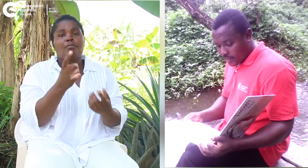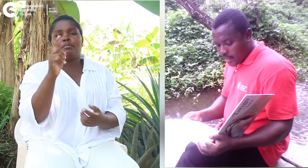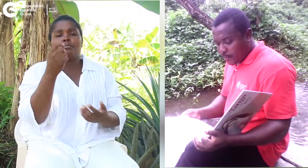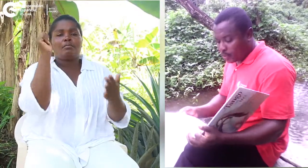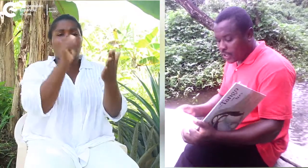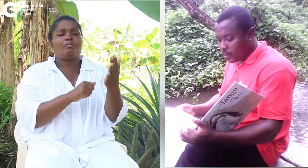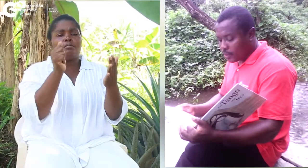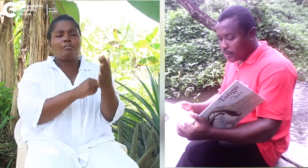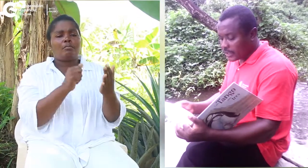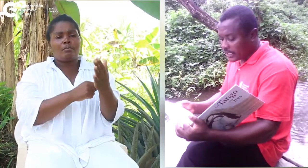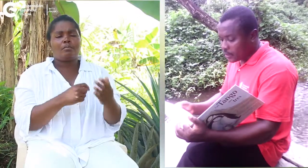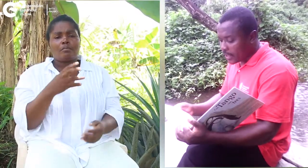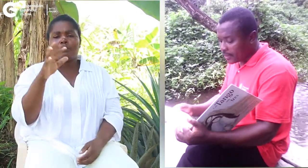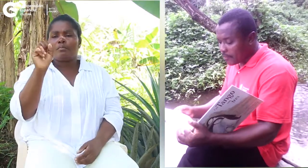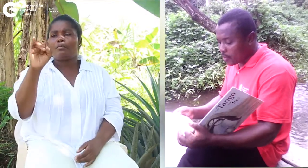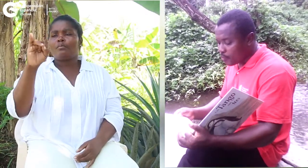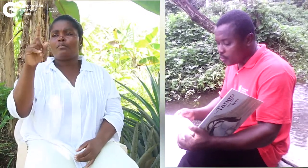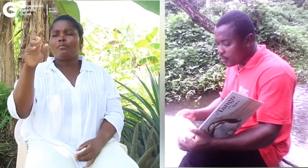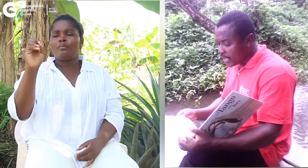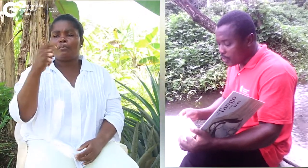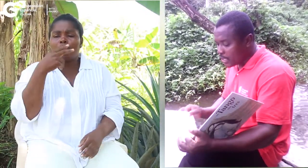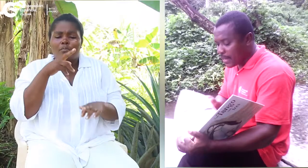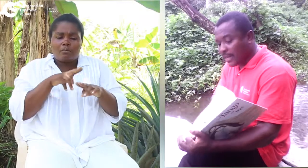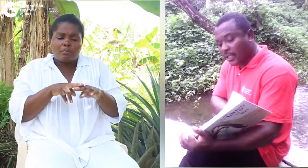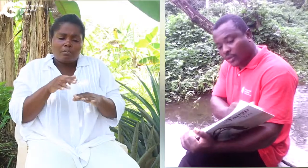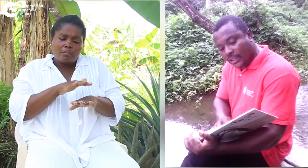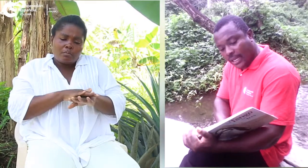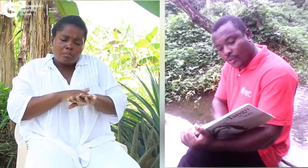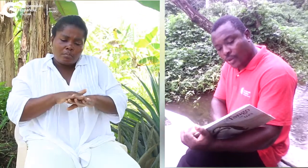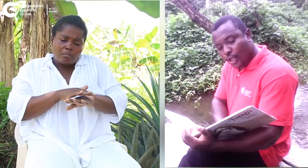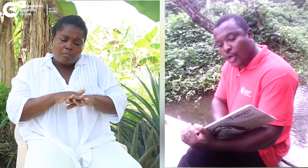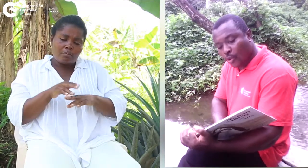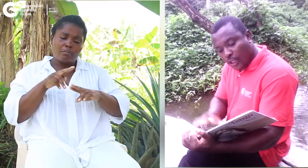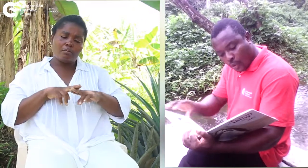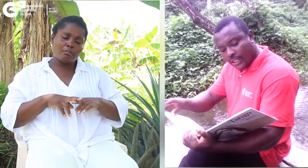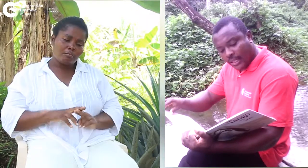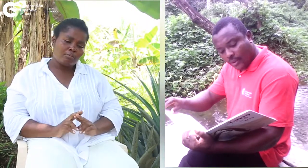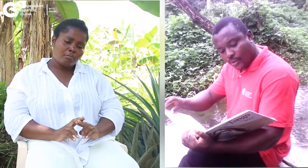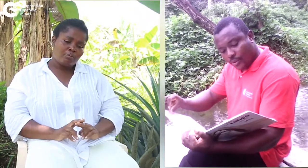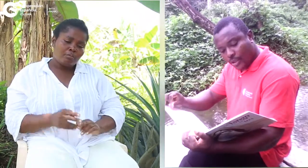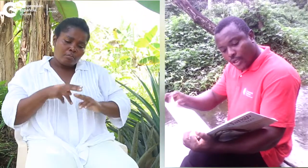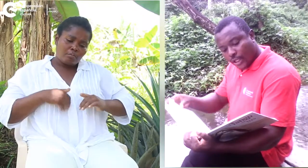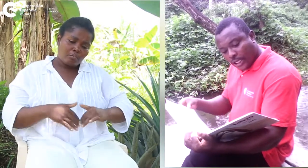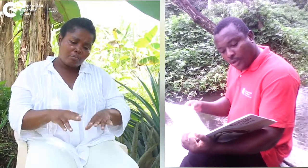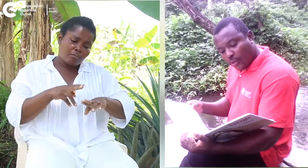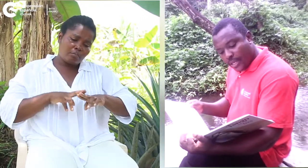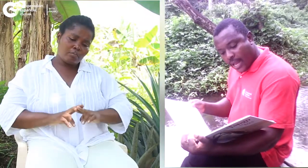Pero Silo se sentó encima con mucho cuidado y permaneció sentado. Y continuó sentado. Silo dormía